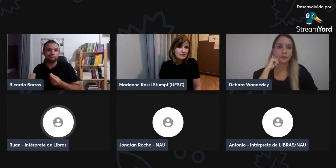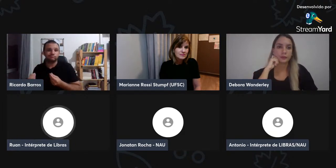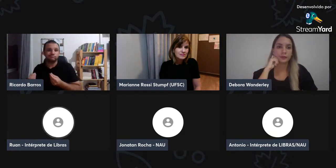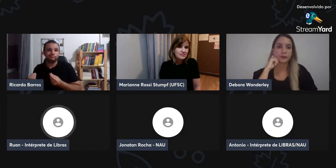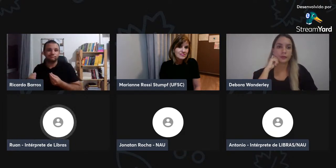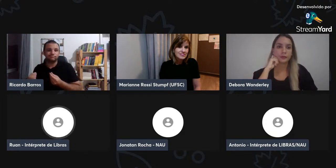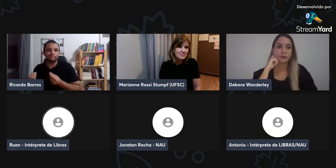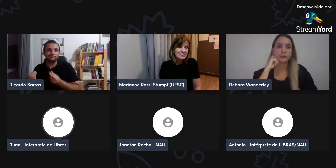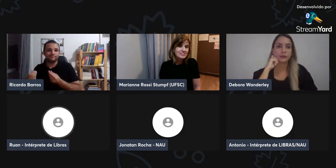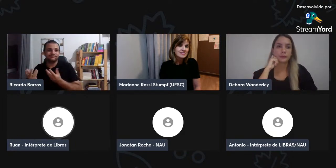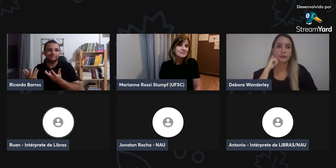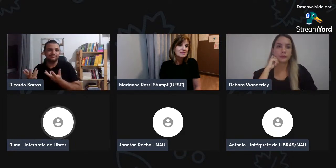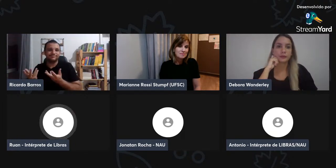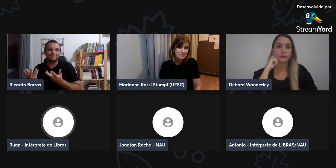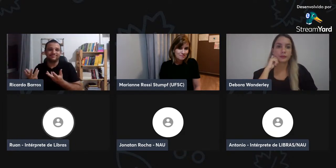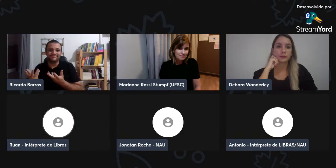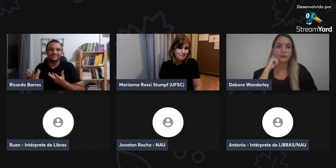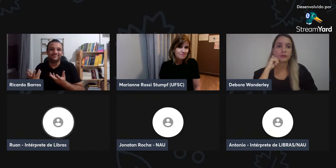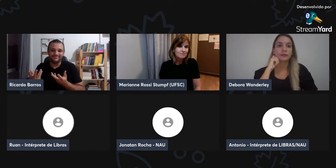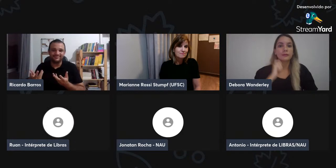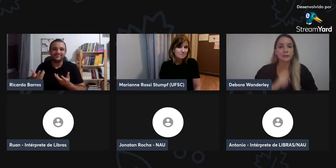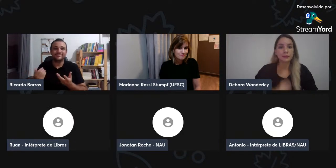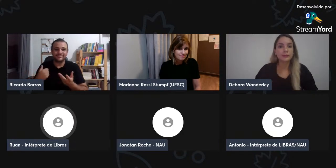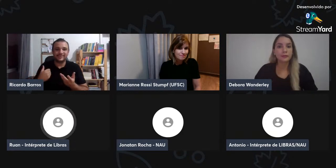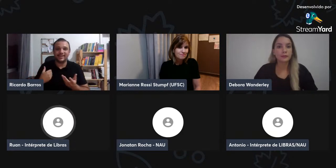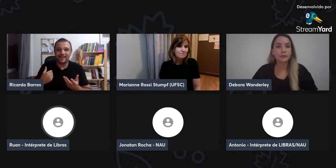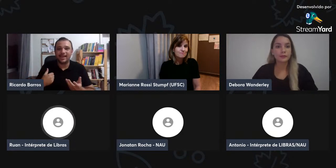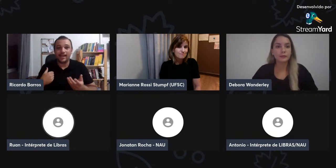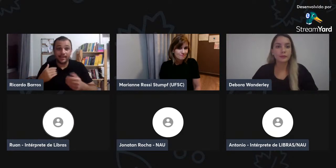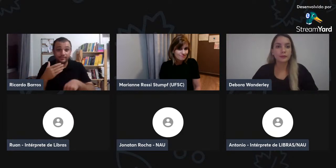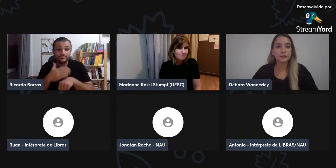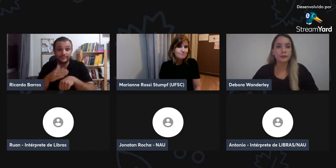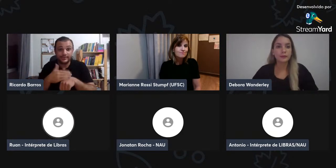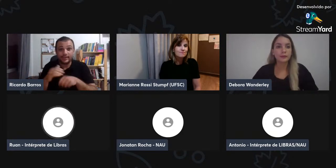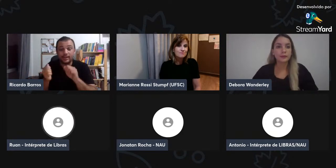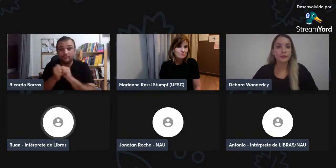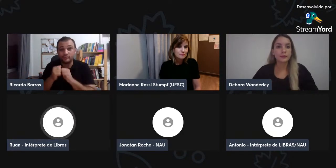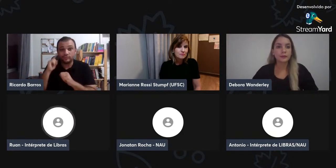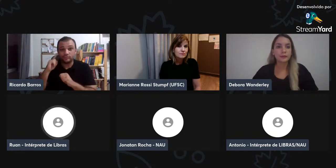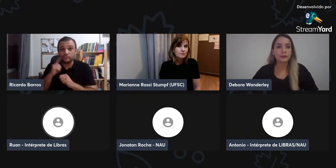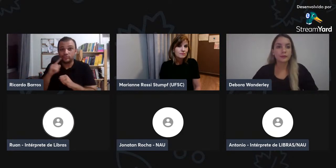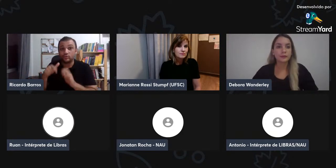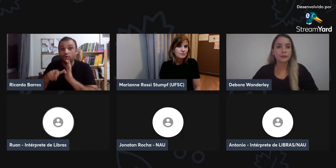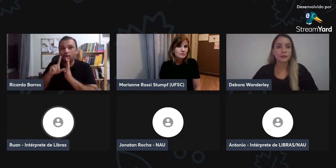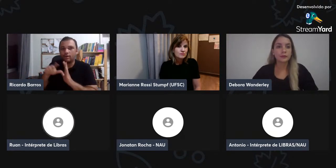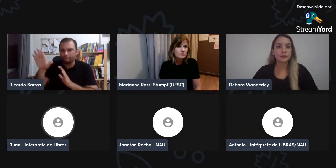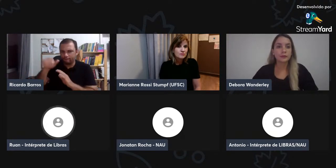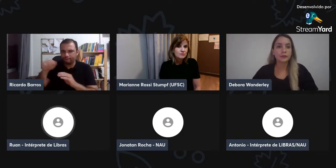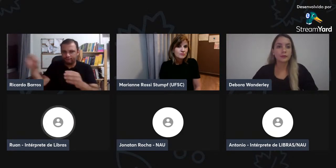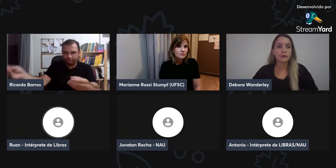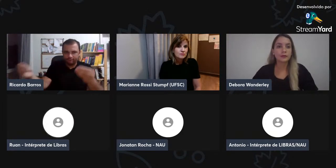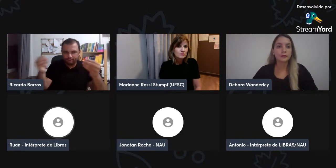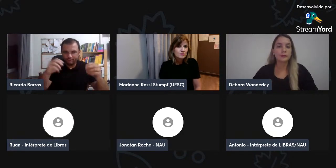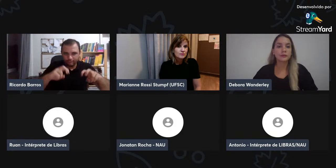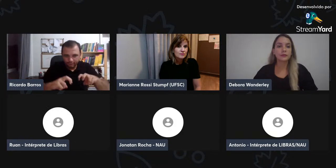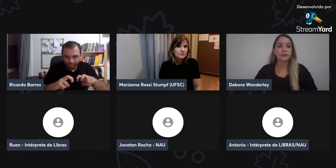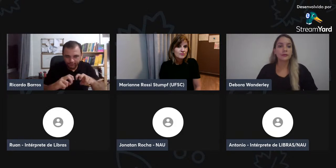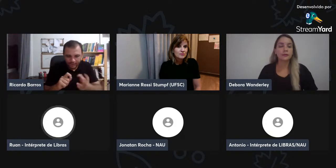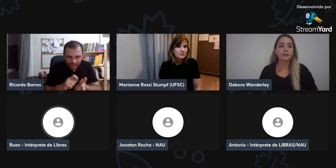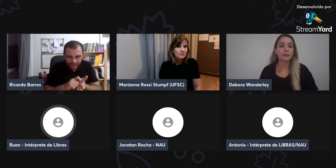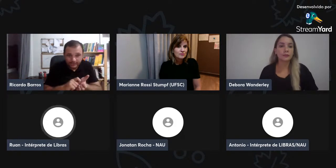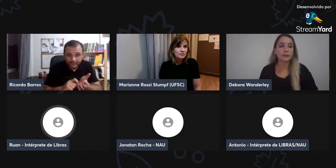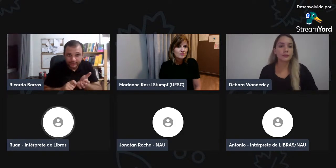terem um pouco de dificuldade com a leitura. Para os ouvintes é mais fácil, mas para os surdos é mais difícil.